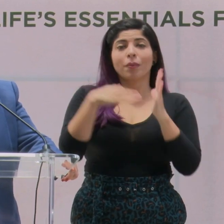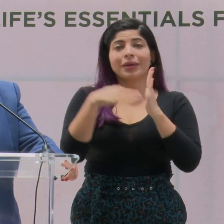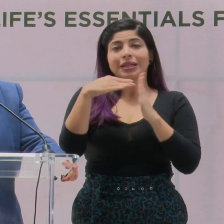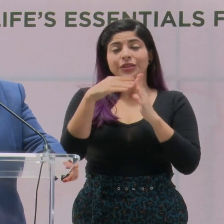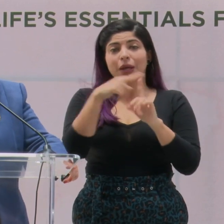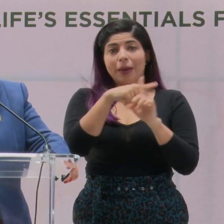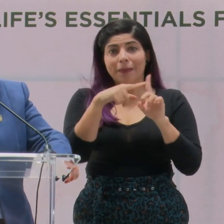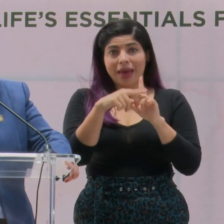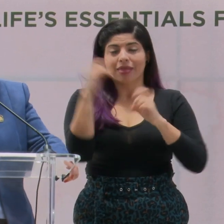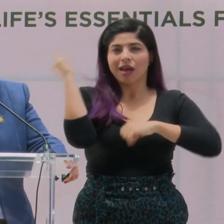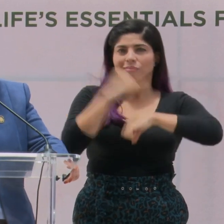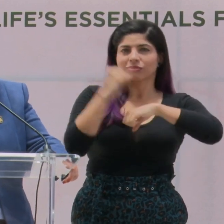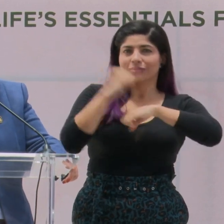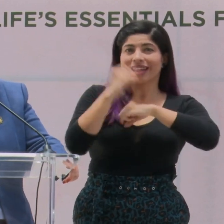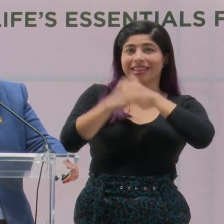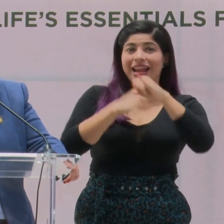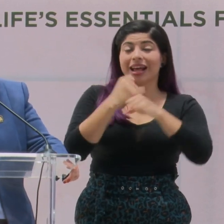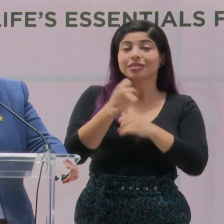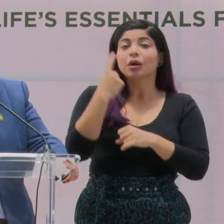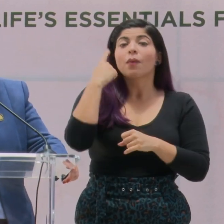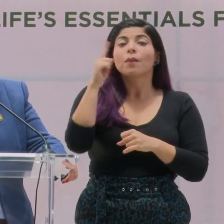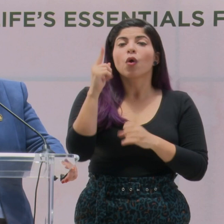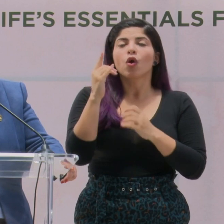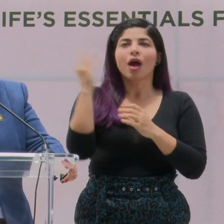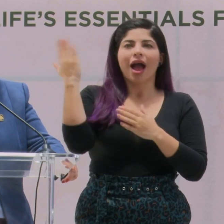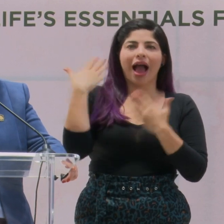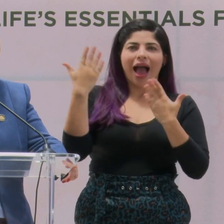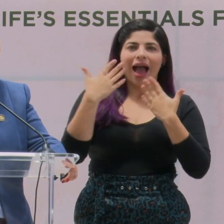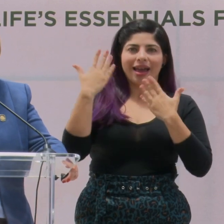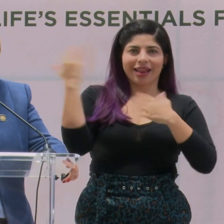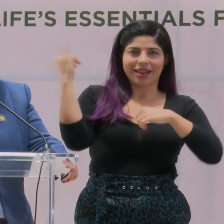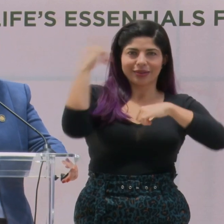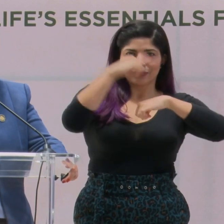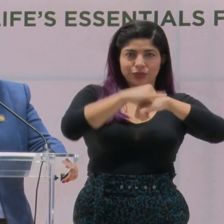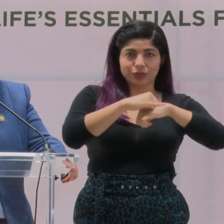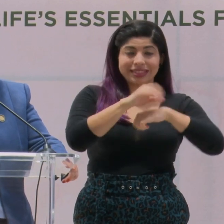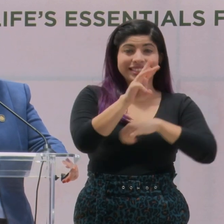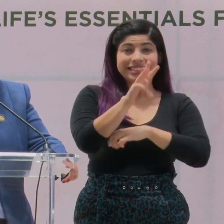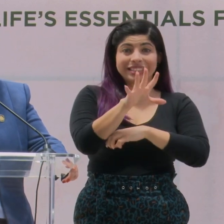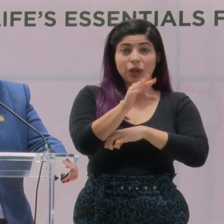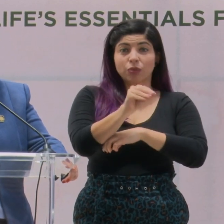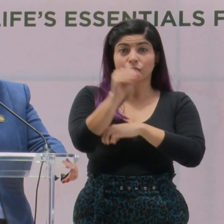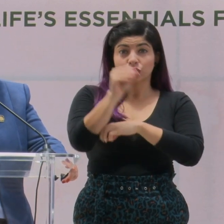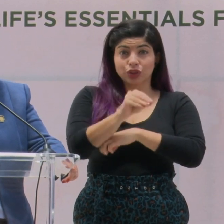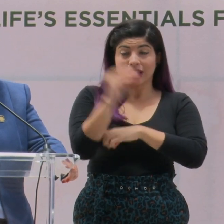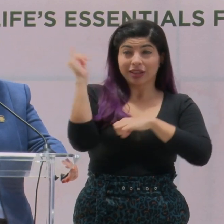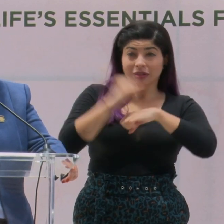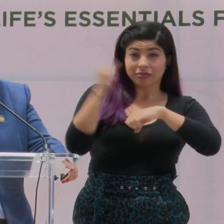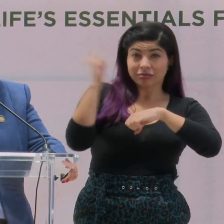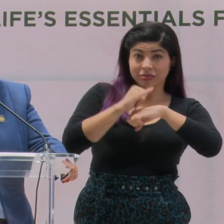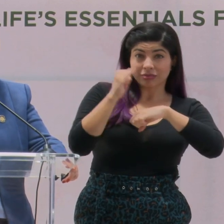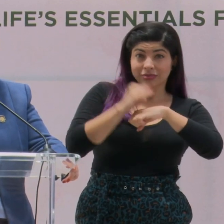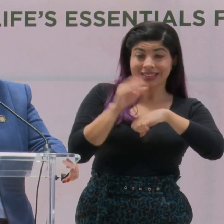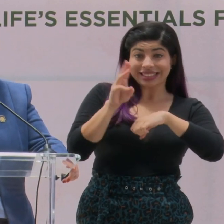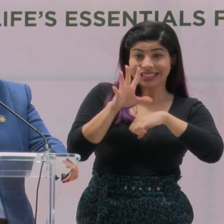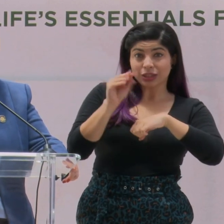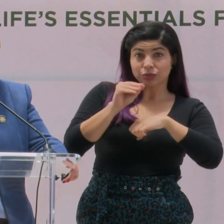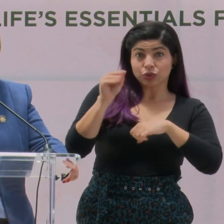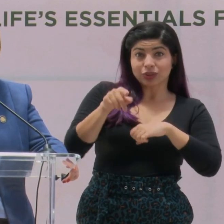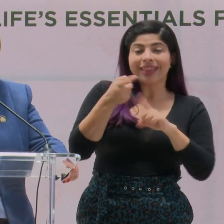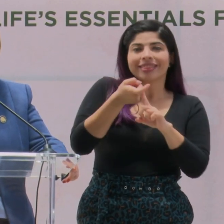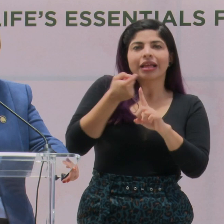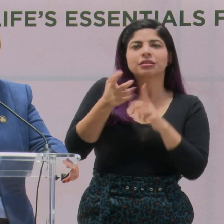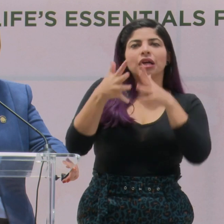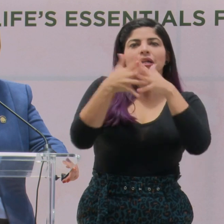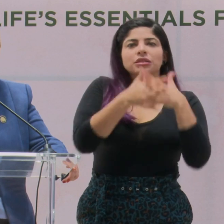llegadas internacionales por vía aérea. Y 65% de esas llegadas por vía aérea fueron de Estados